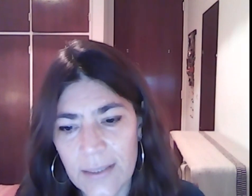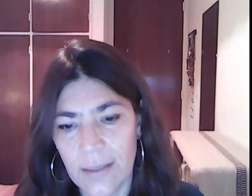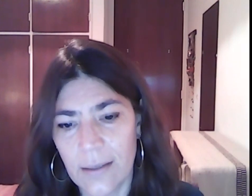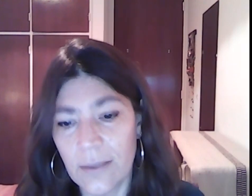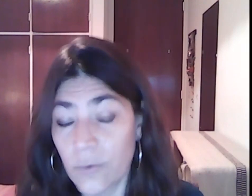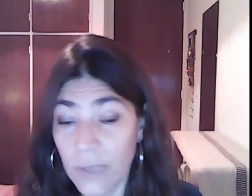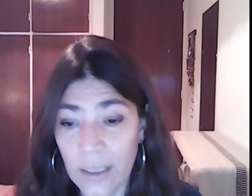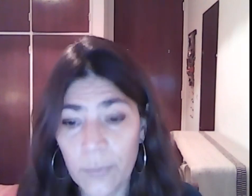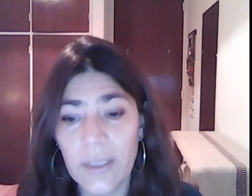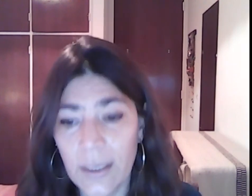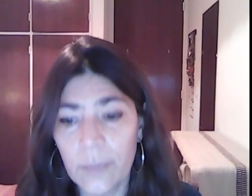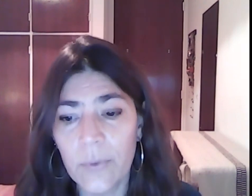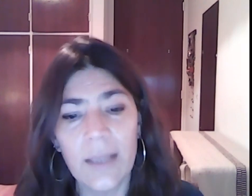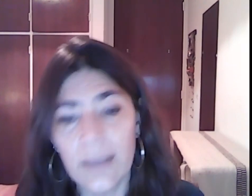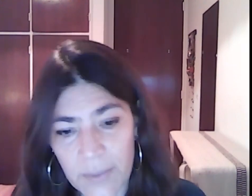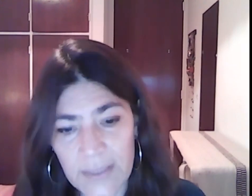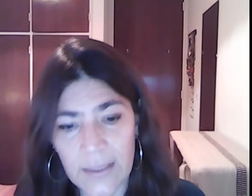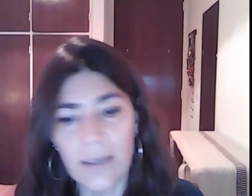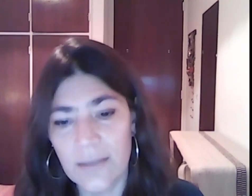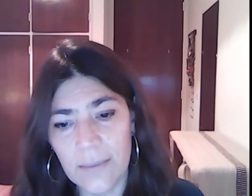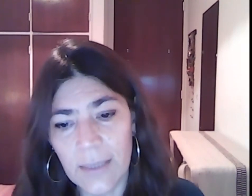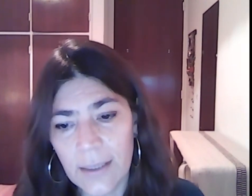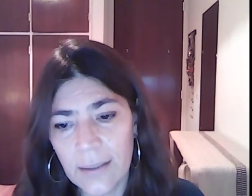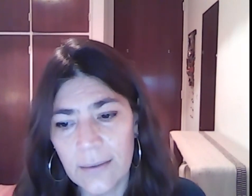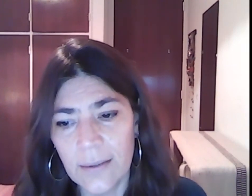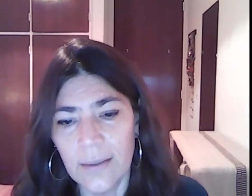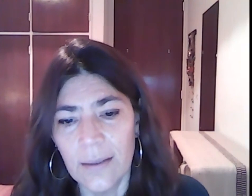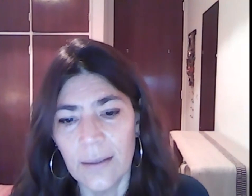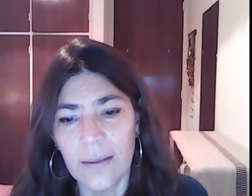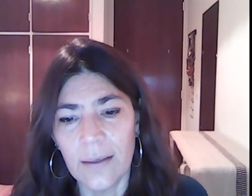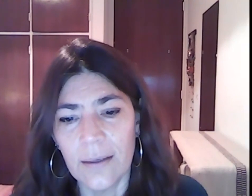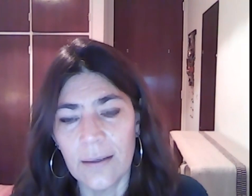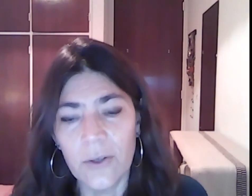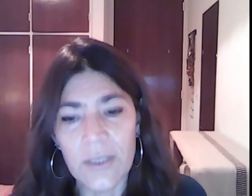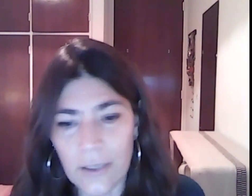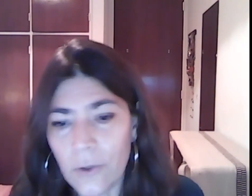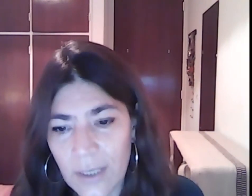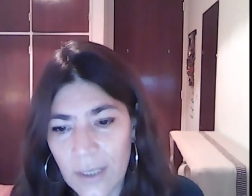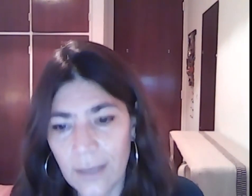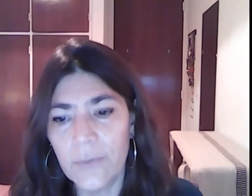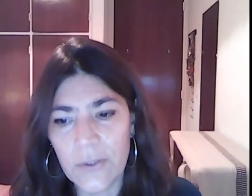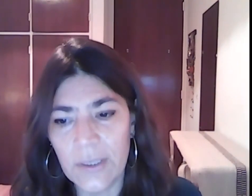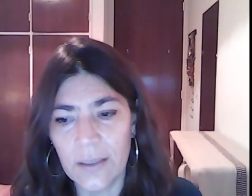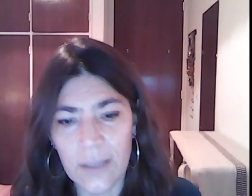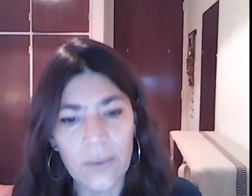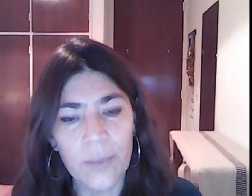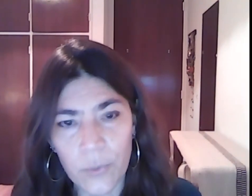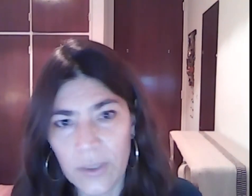es un gran aporte al campo de la discapacidad y la accesibilidad. Creo que se nota el esfuerzo de ir generando una propuesta de